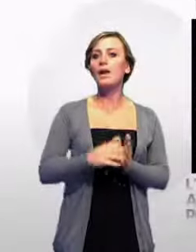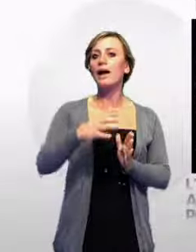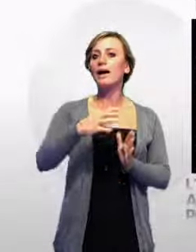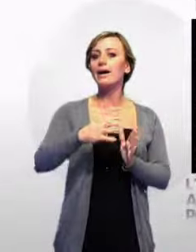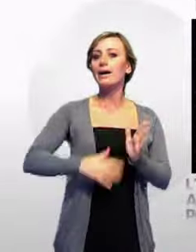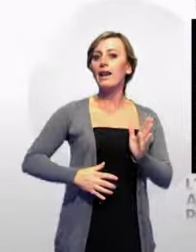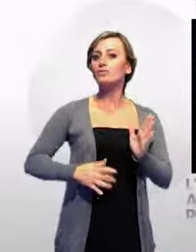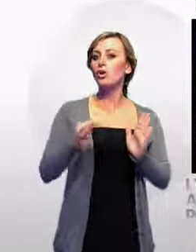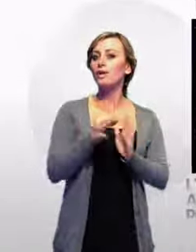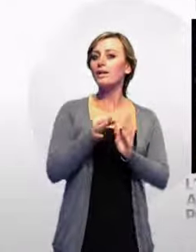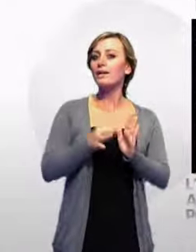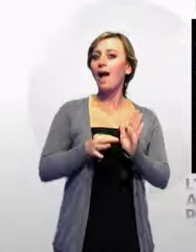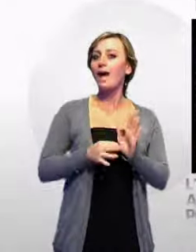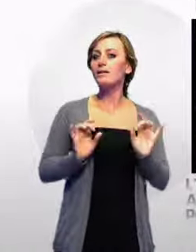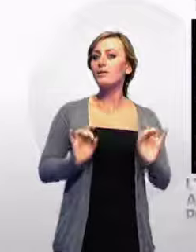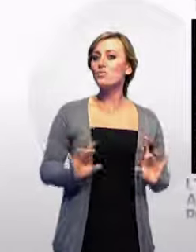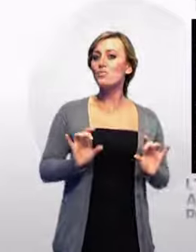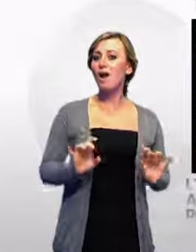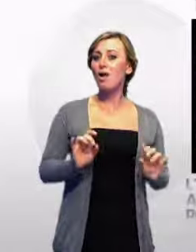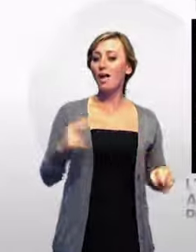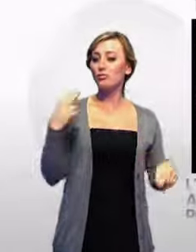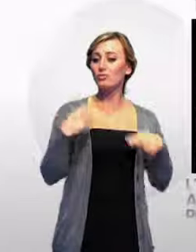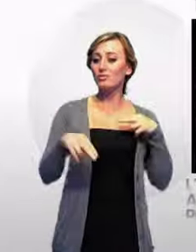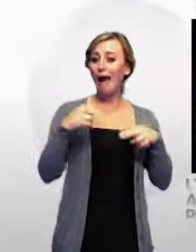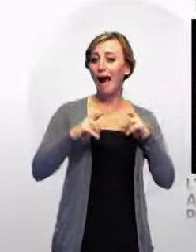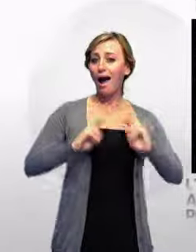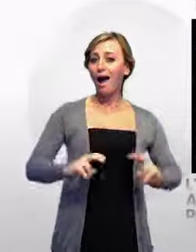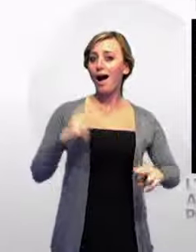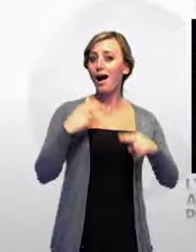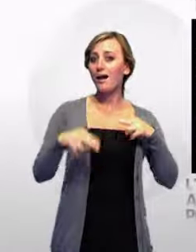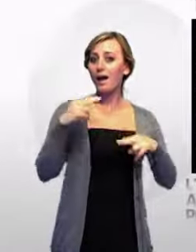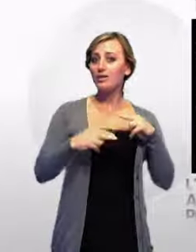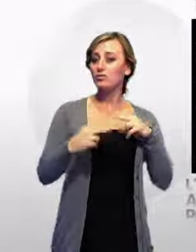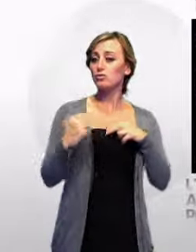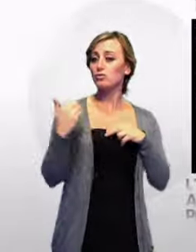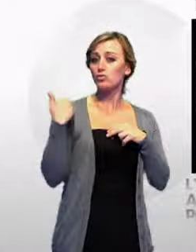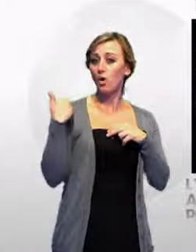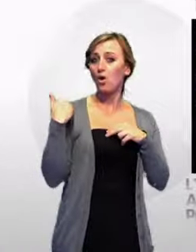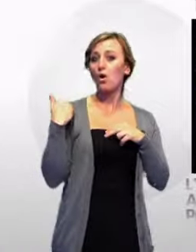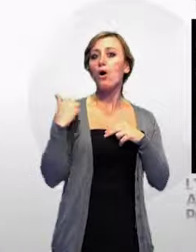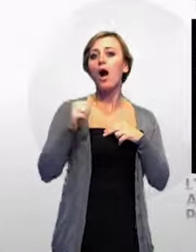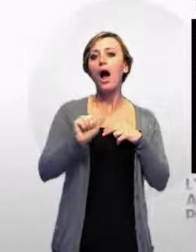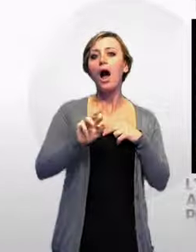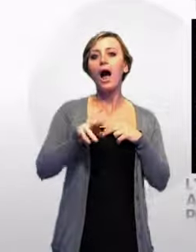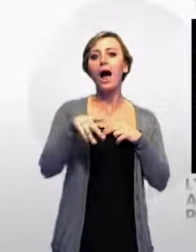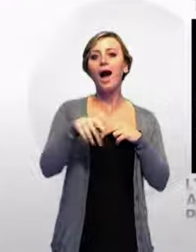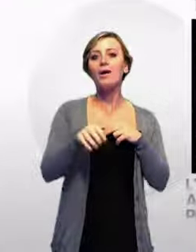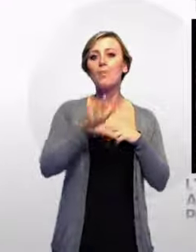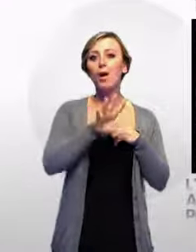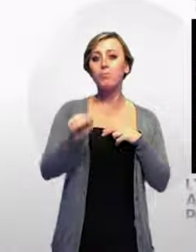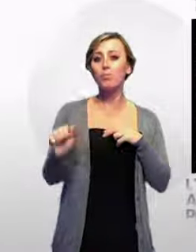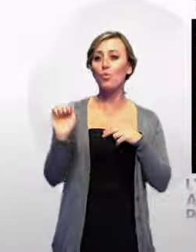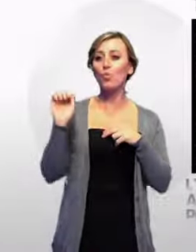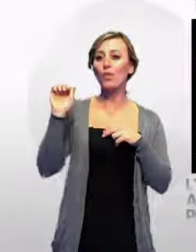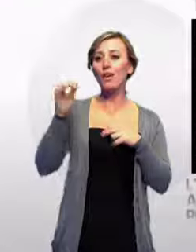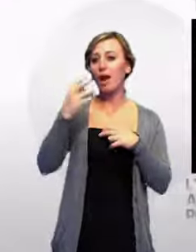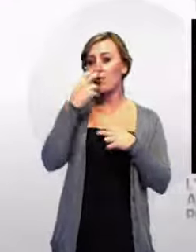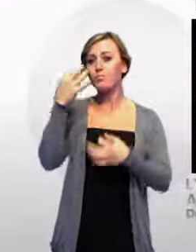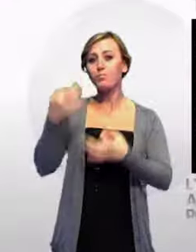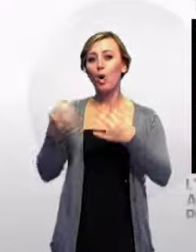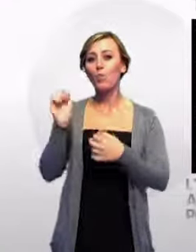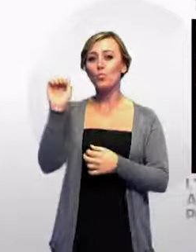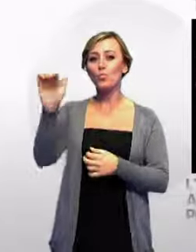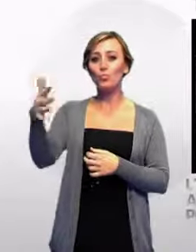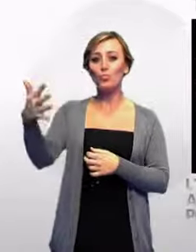Nell'ultima relazione sui dati dell'inquinamento rilevati a Taranto e inviata alla procura, l'Arpa Puglia evidenzia la